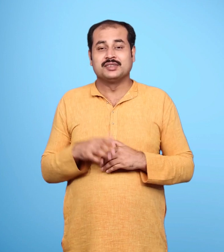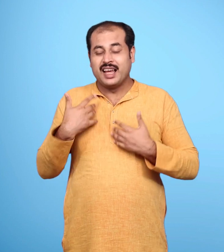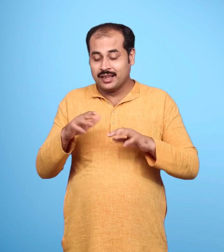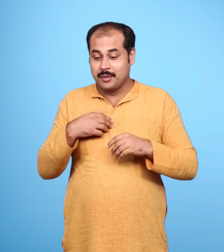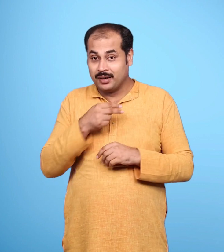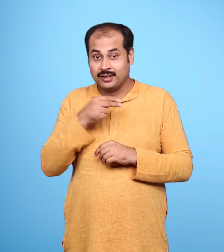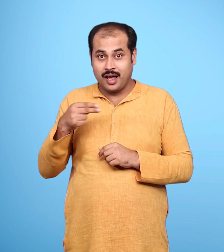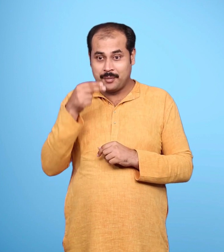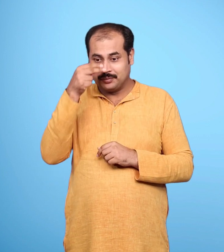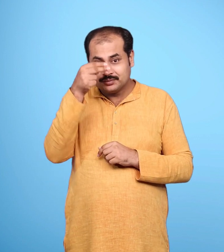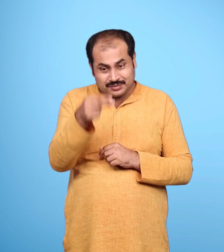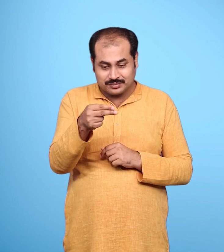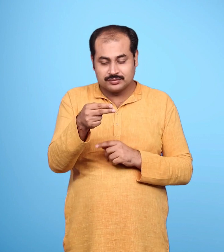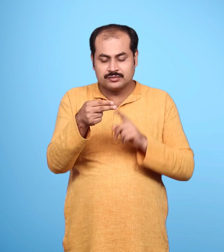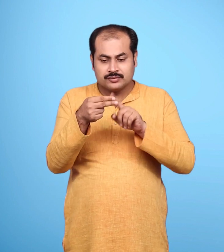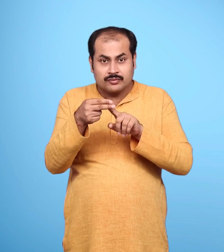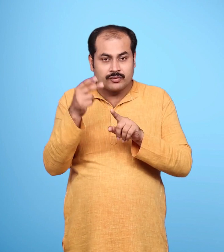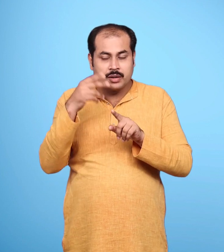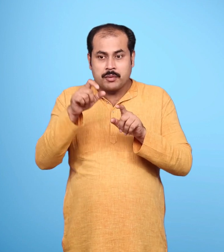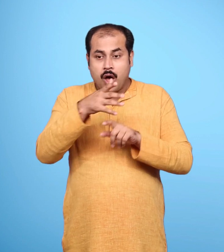मेरा नाम लेने पर लोग थर-थरा उठते है